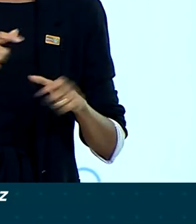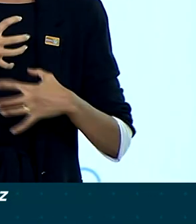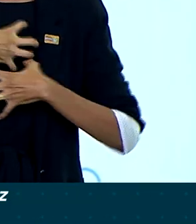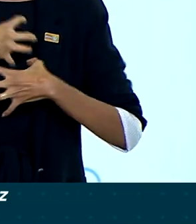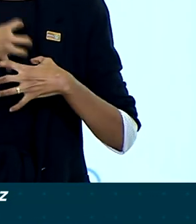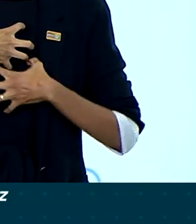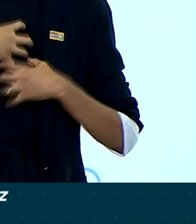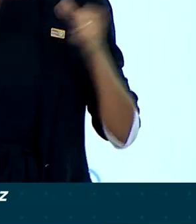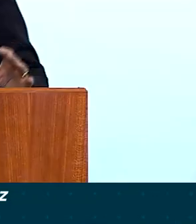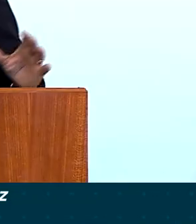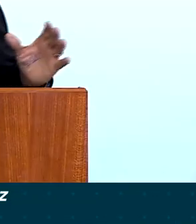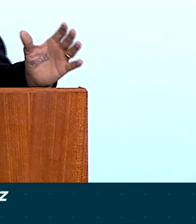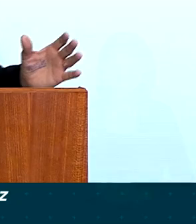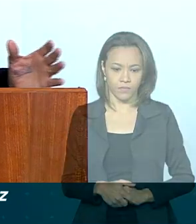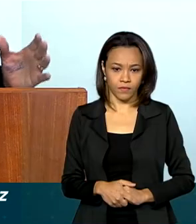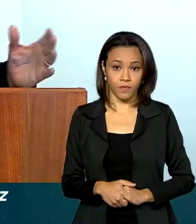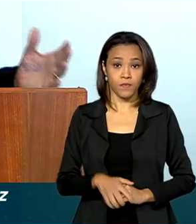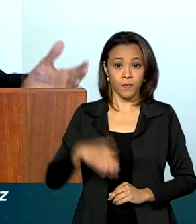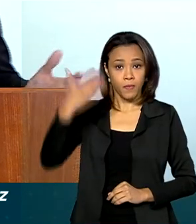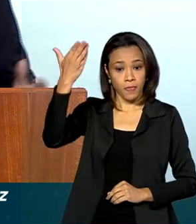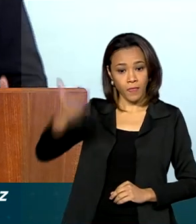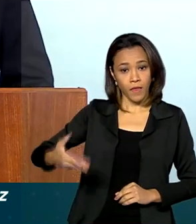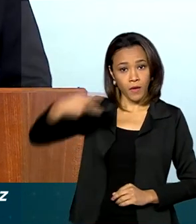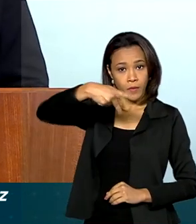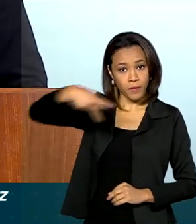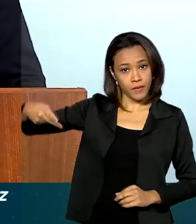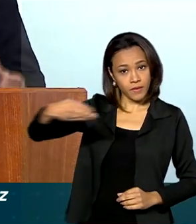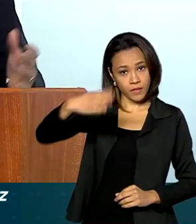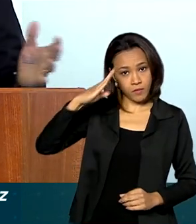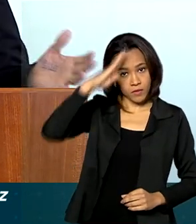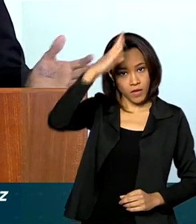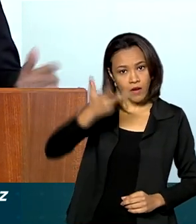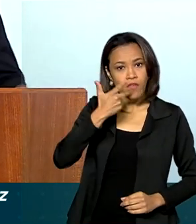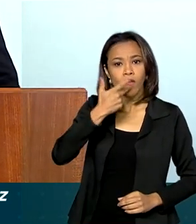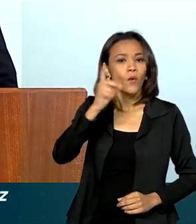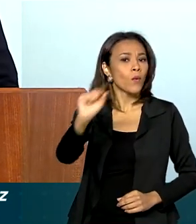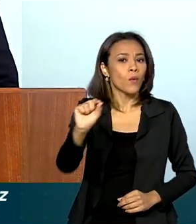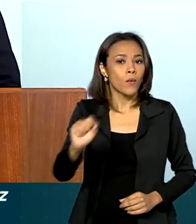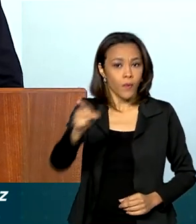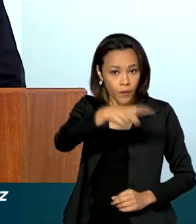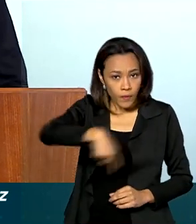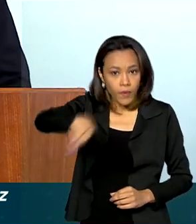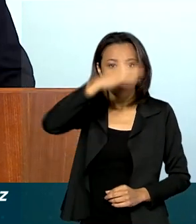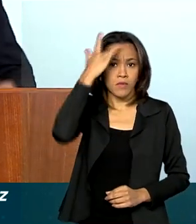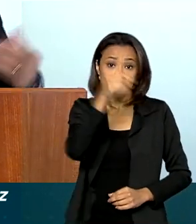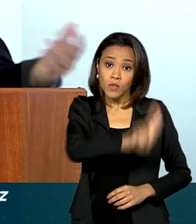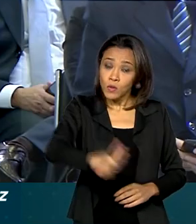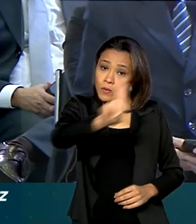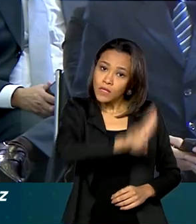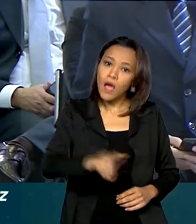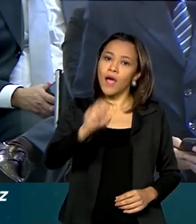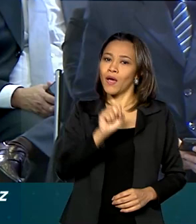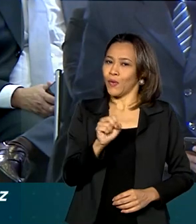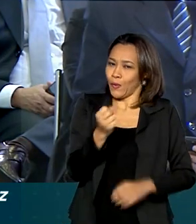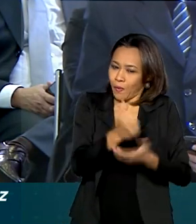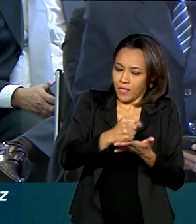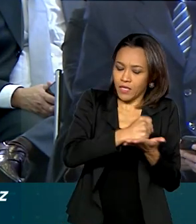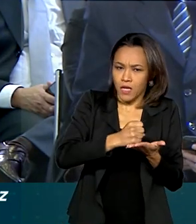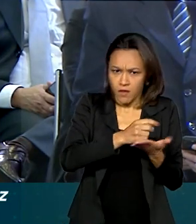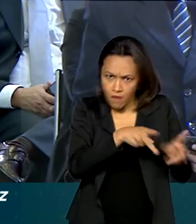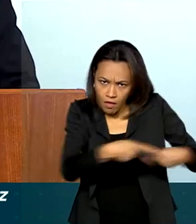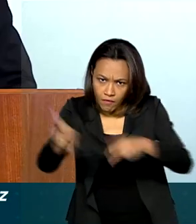para o hospital e falecer. O presidente Jair Bolsonaro reforçou que das pessoas que usaram o medicamento, nenhuma foi